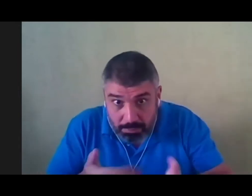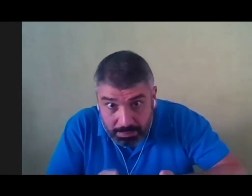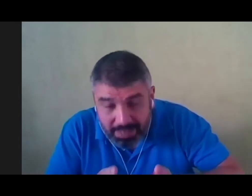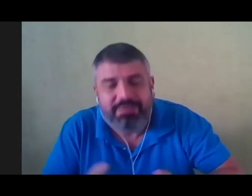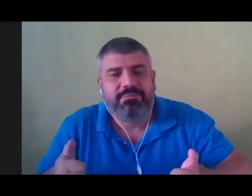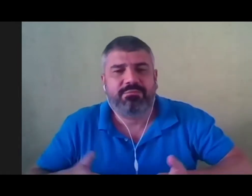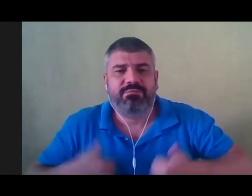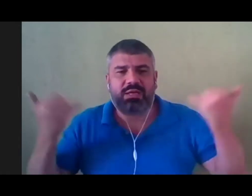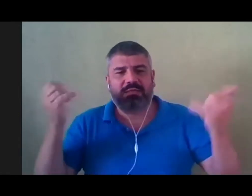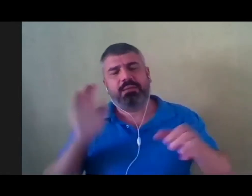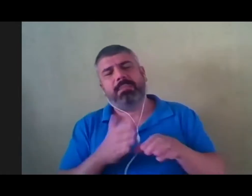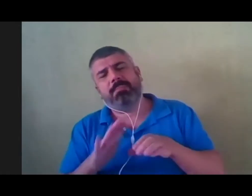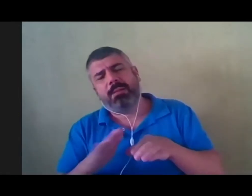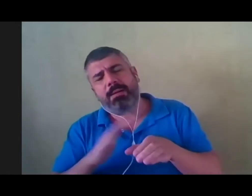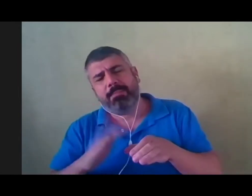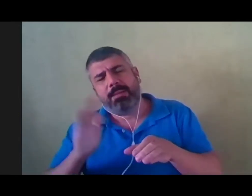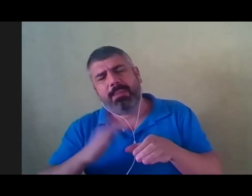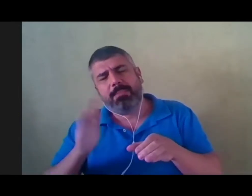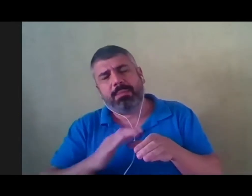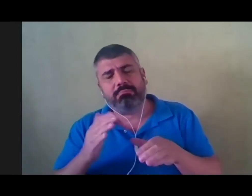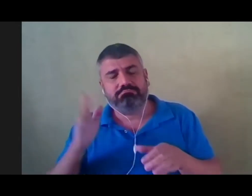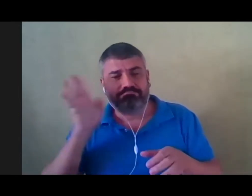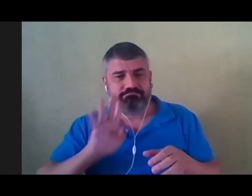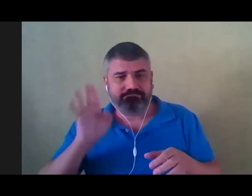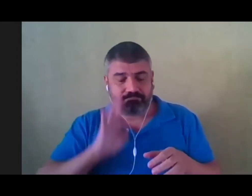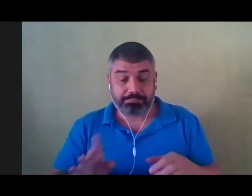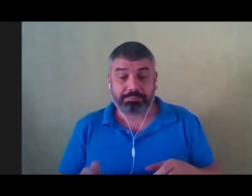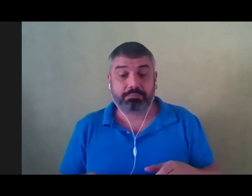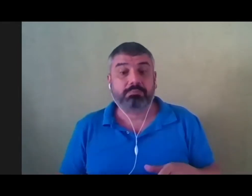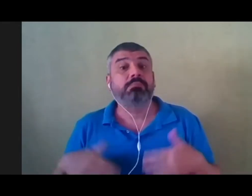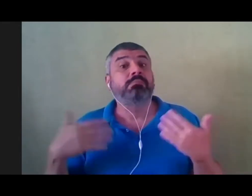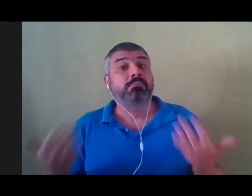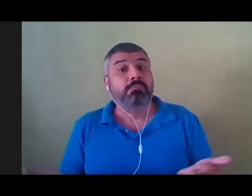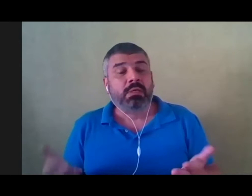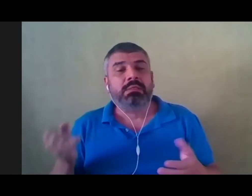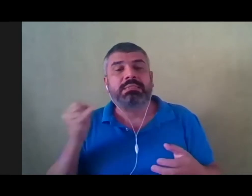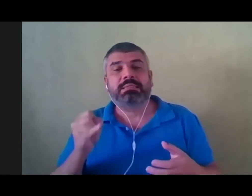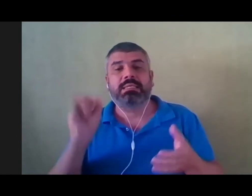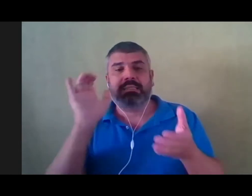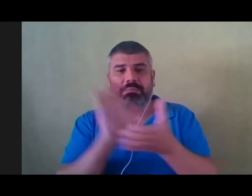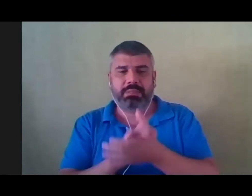Tava lá o povo batucando. E se tinha casamento?